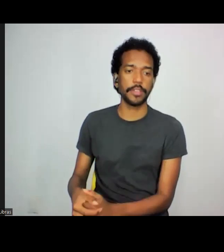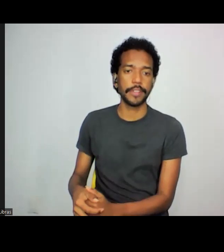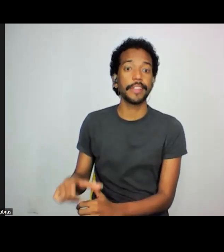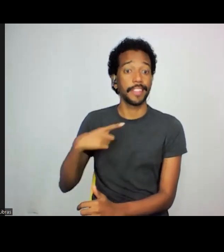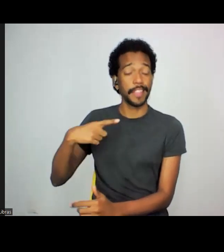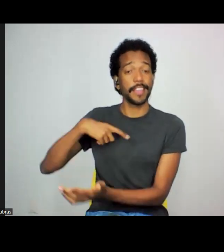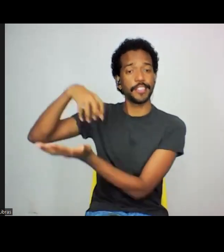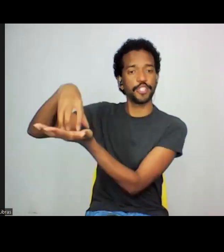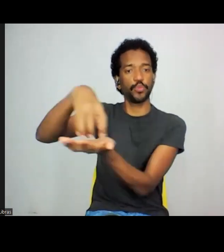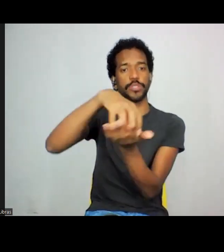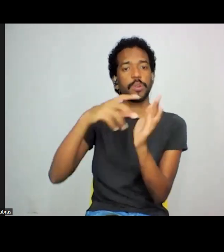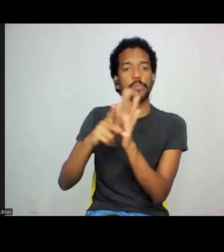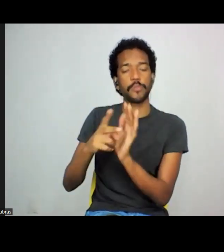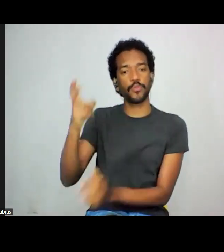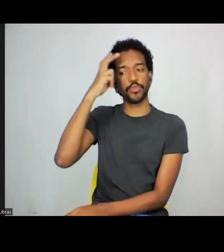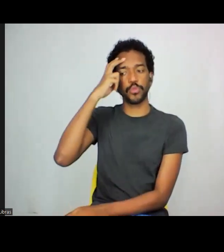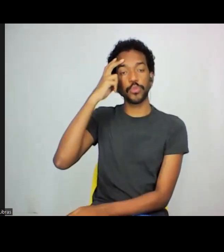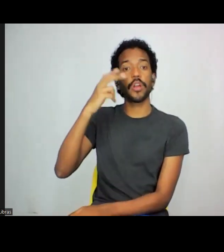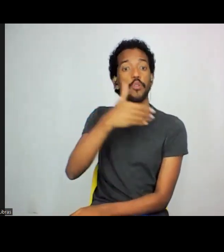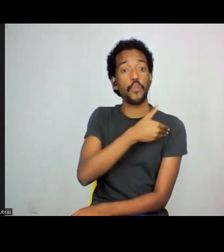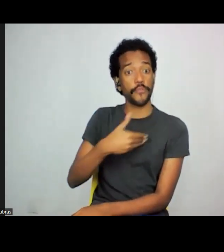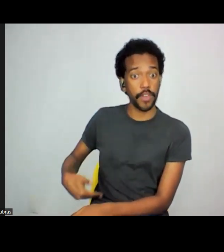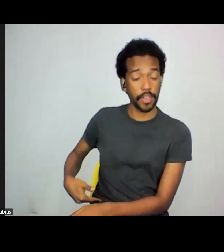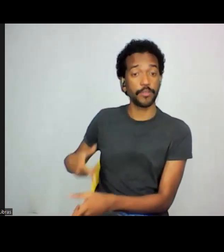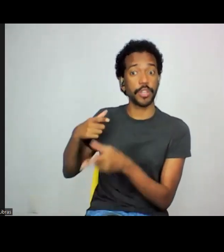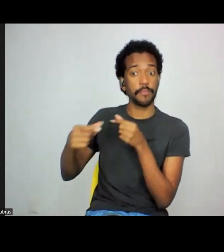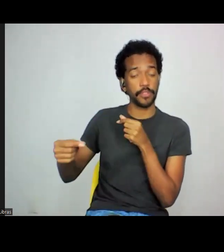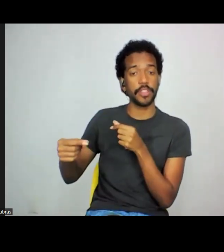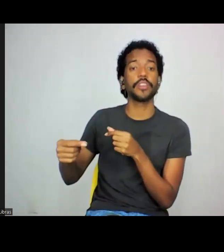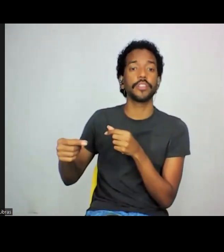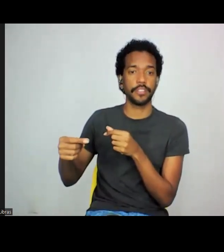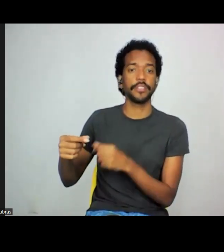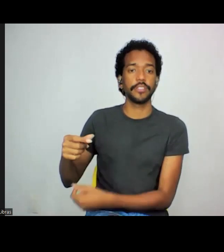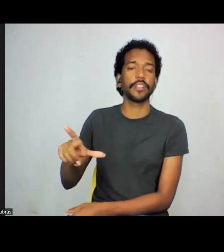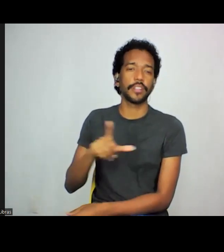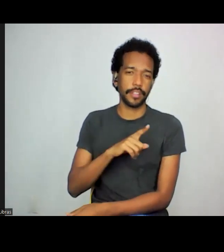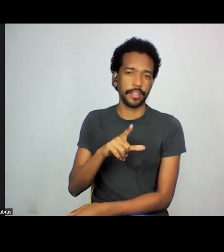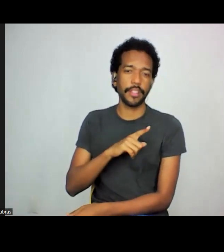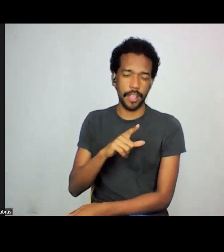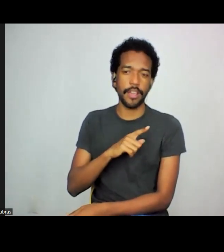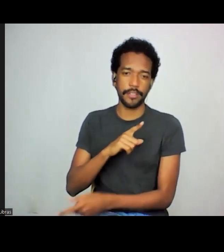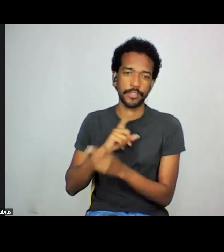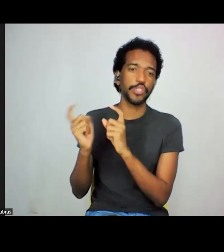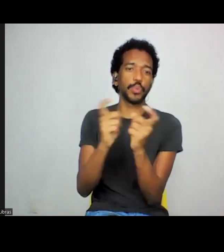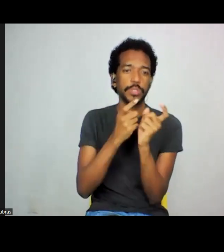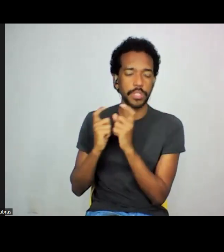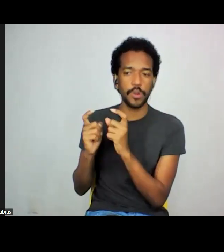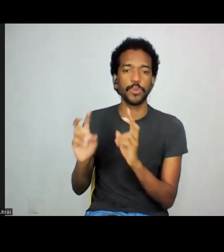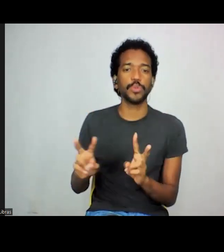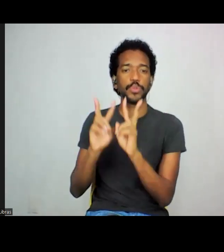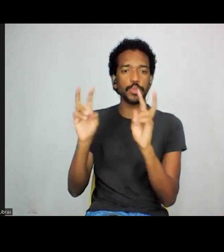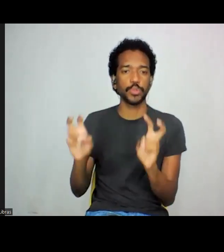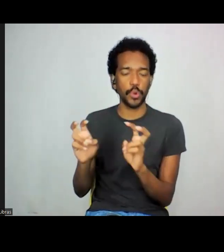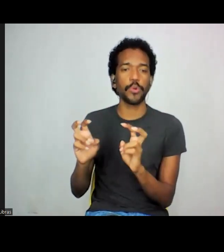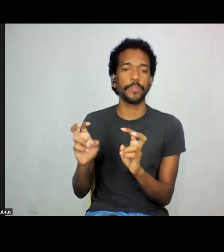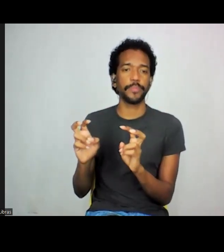de cultura do governo japonês, e aí tem toda uma discussão sobre o soft power